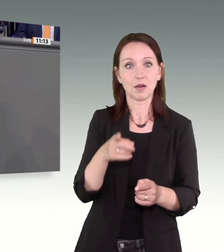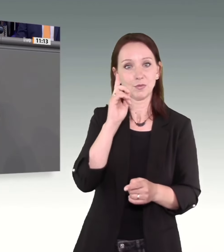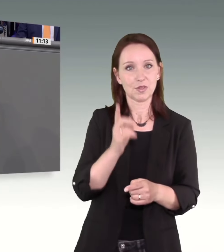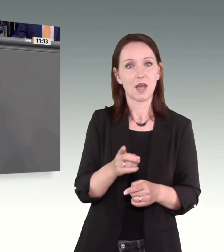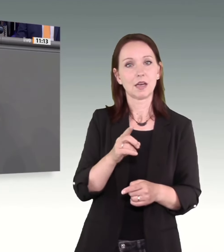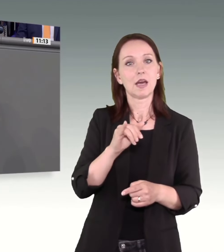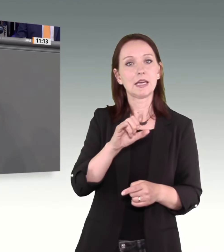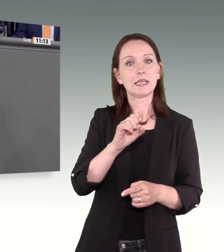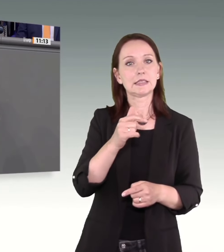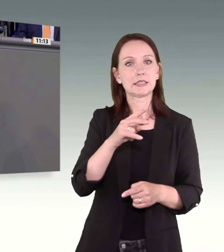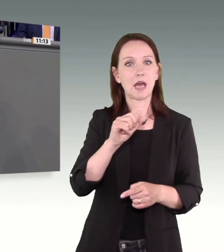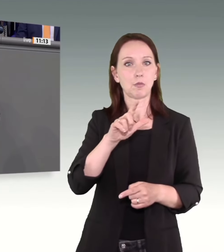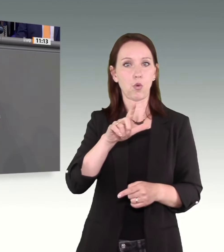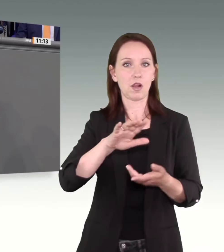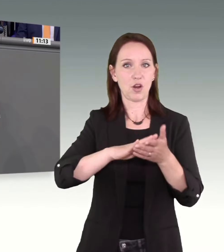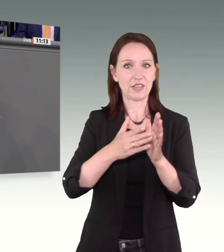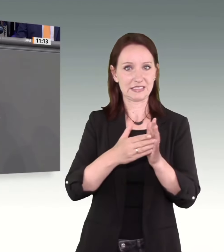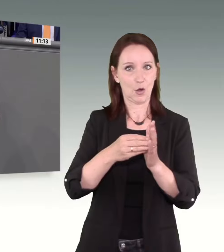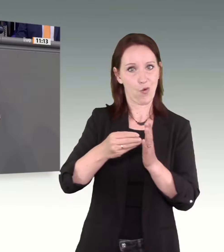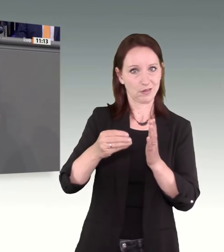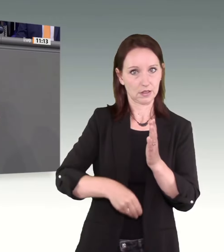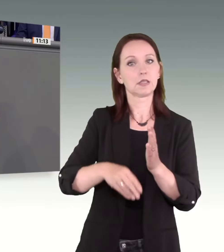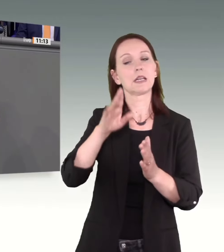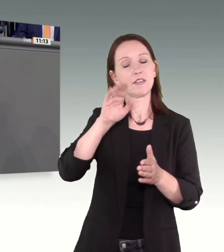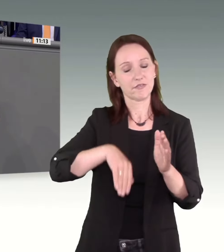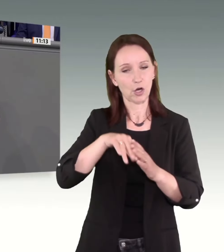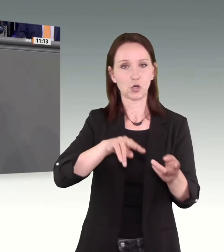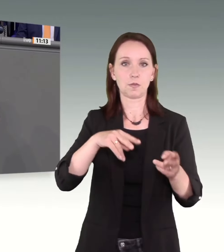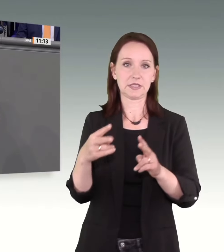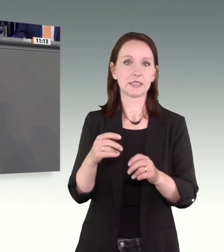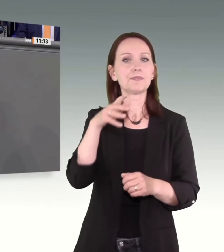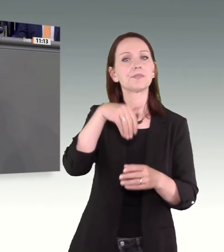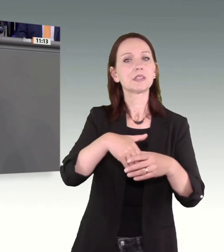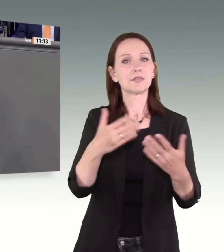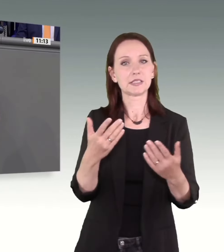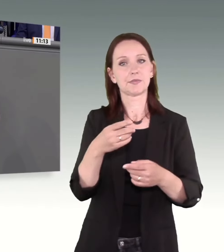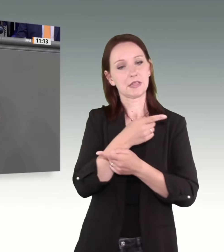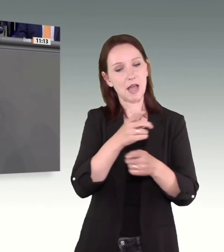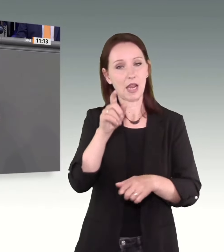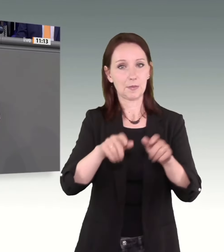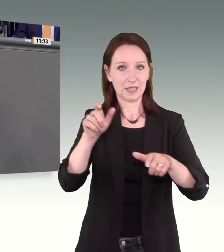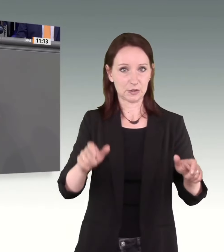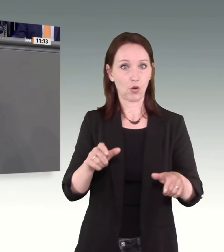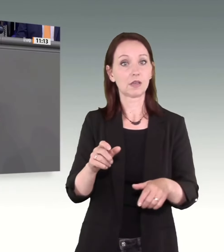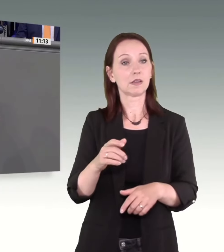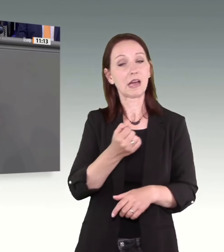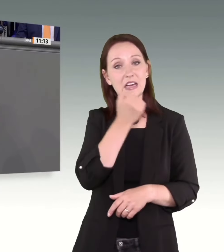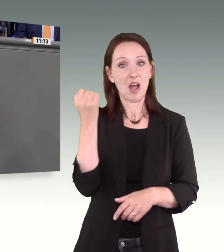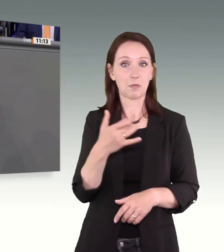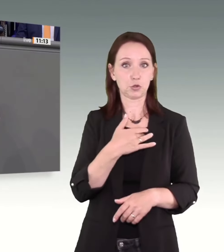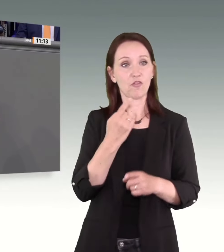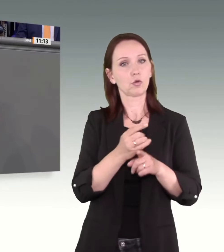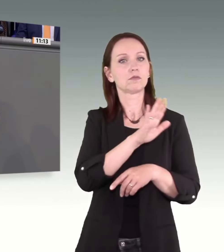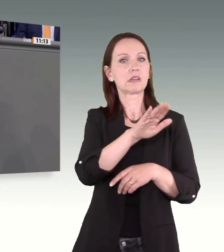In Eckdaten sieht er einen Rechtsanspruch auf Schutz für alle von gewaltbetroffenen Personen und ihre Kinder vor. Zum